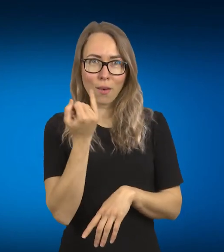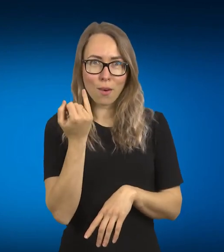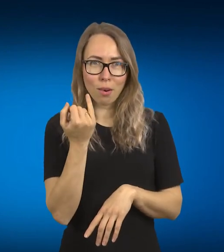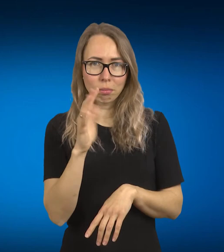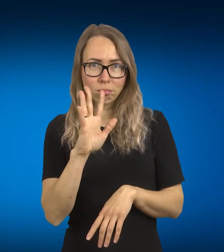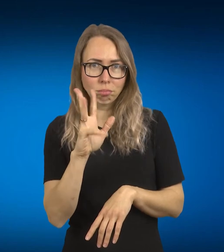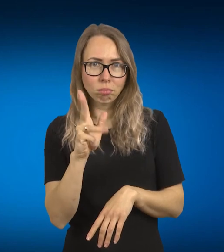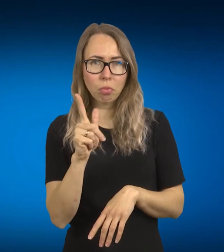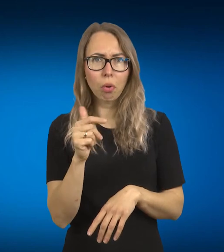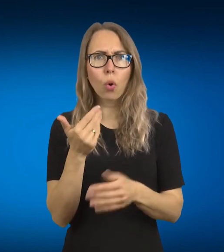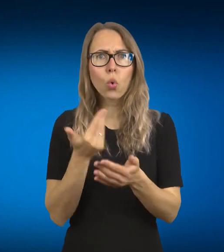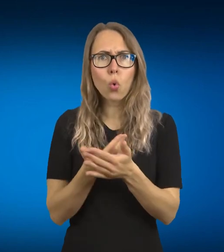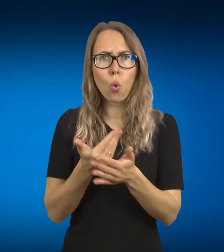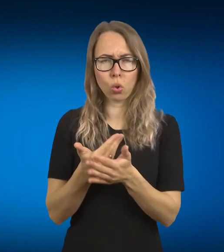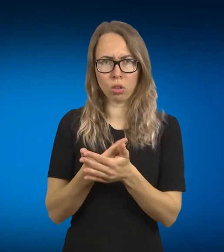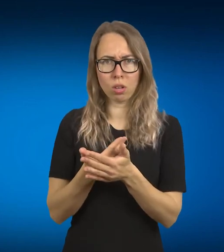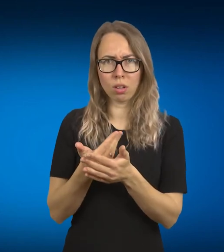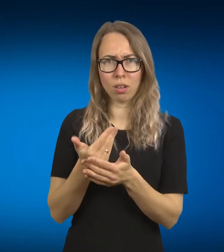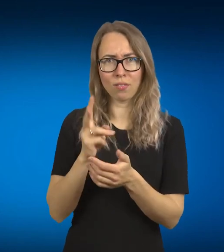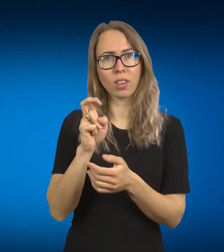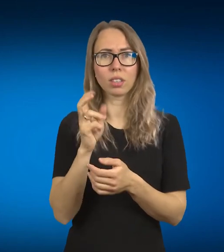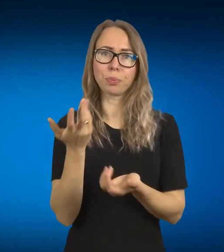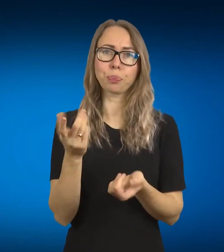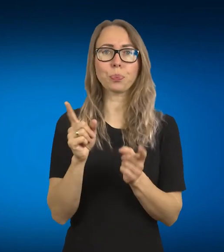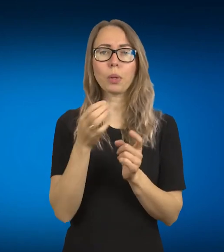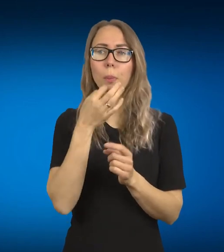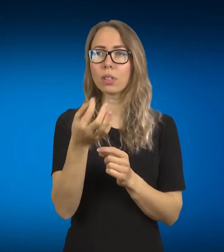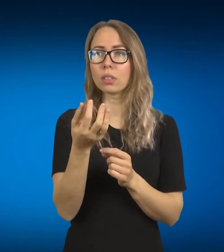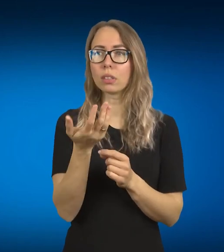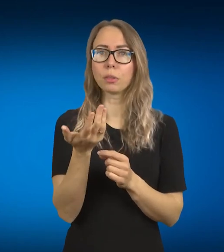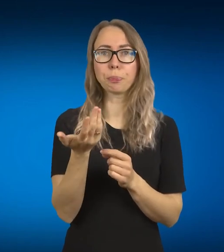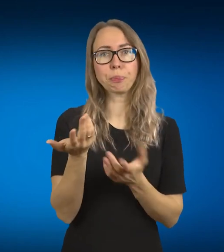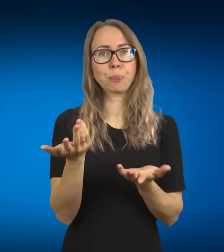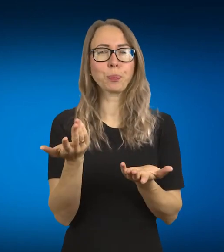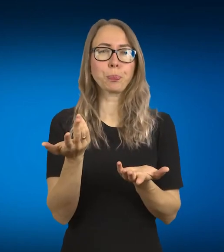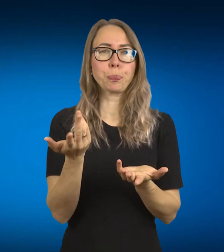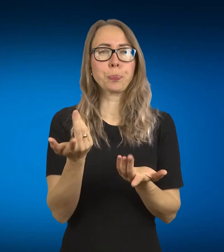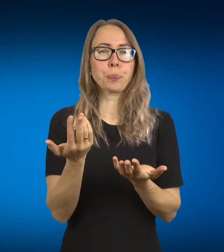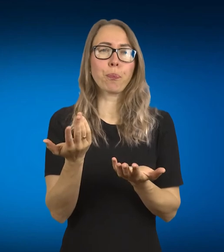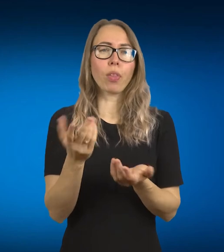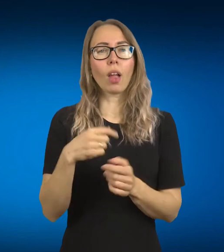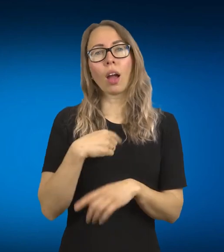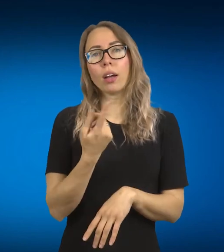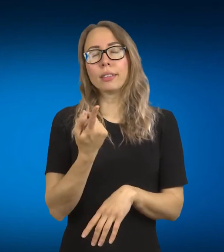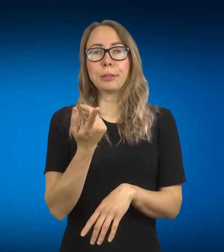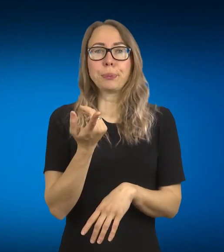skiria tokia, nu, vėl ne praraje, bet tokia, kaip pasakyti, nu,